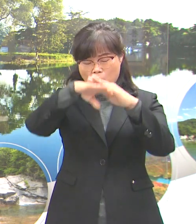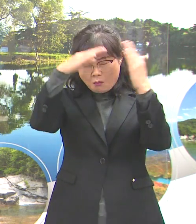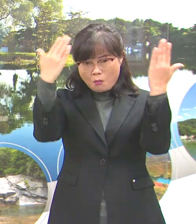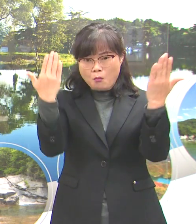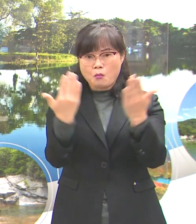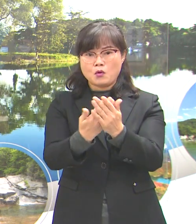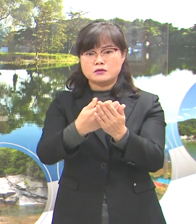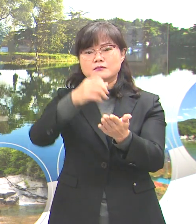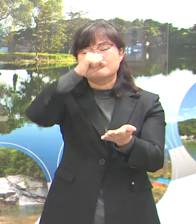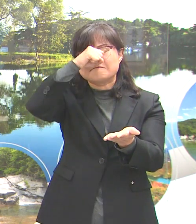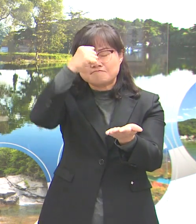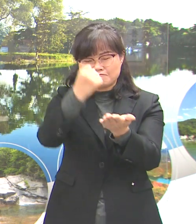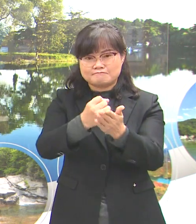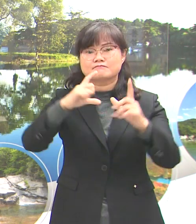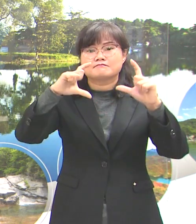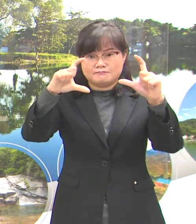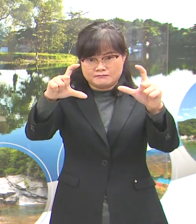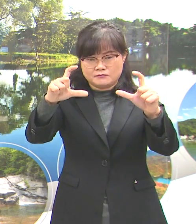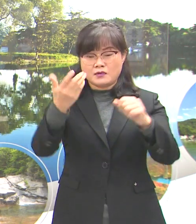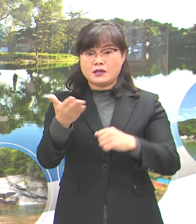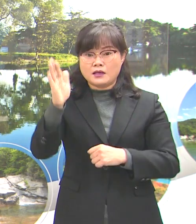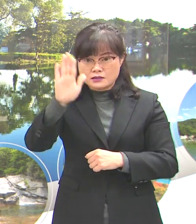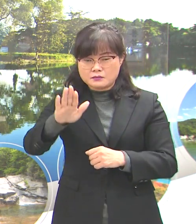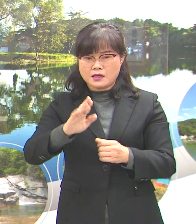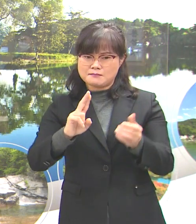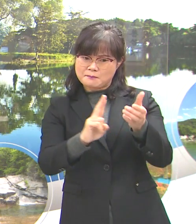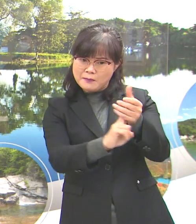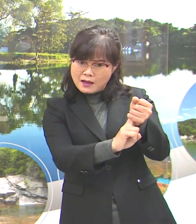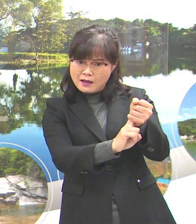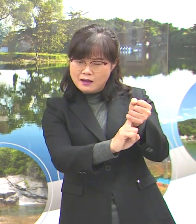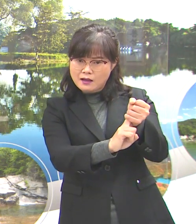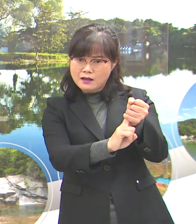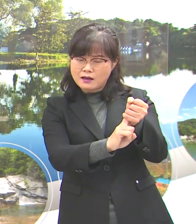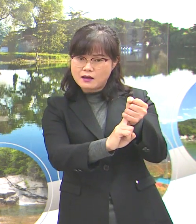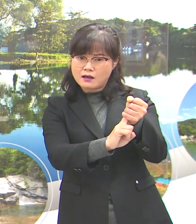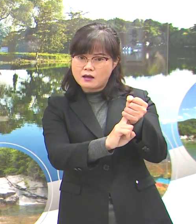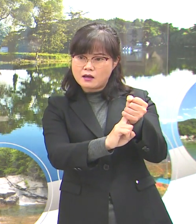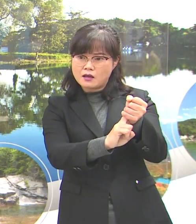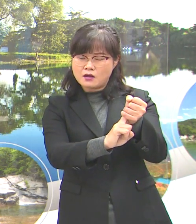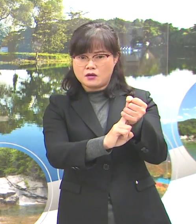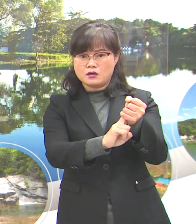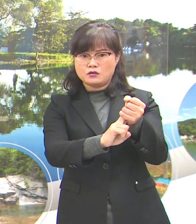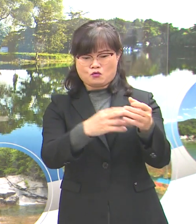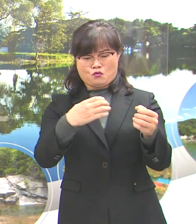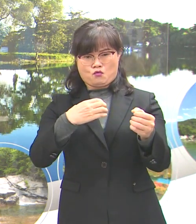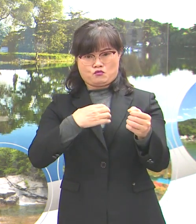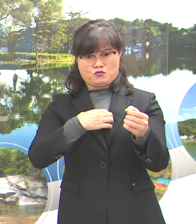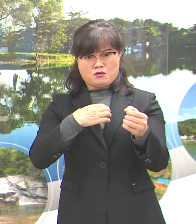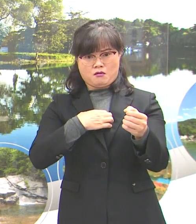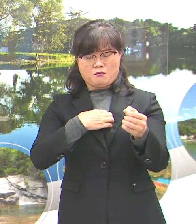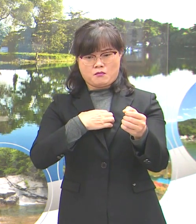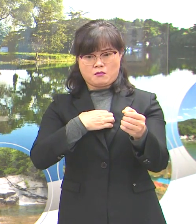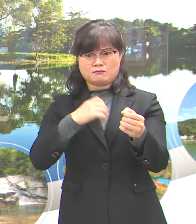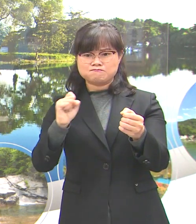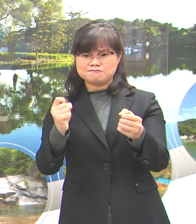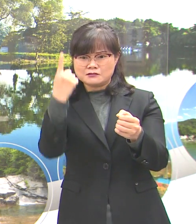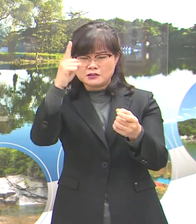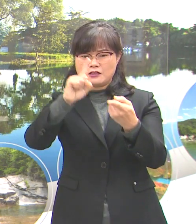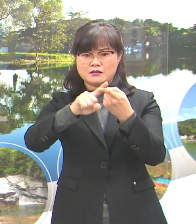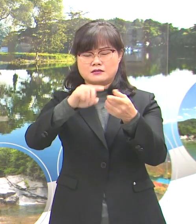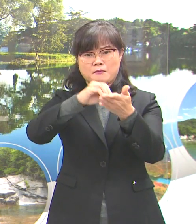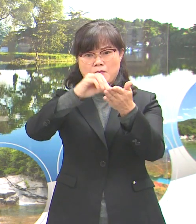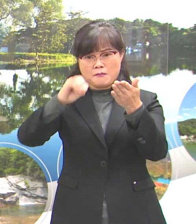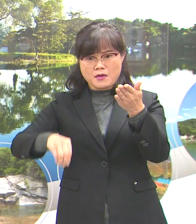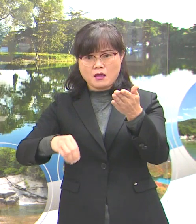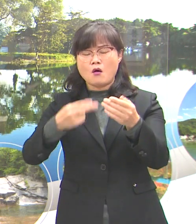음성 판정을 받았으나 잠복기 등 위험요인을 배제할 수 없어 1월